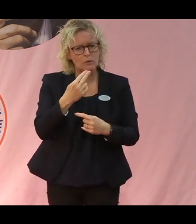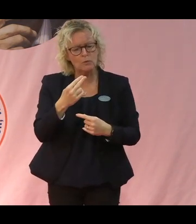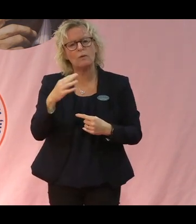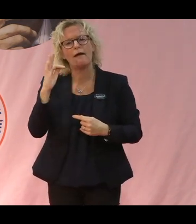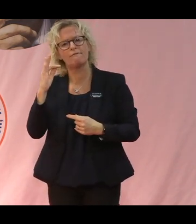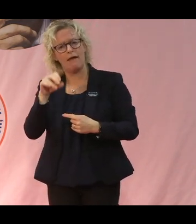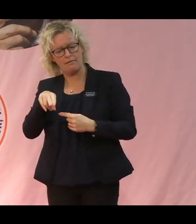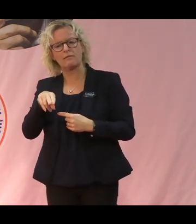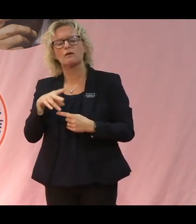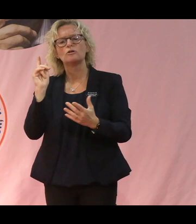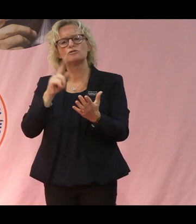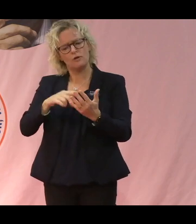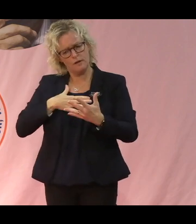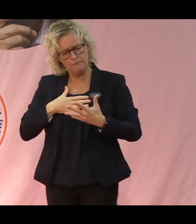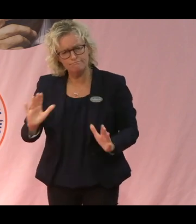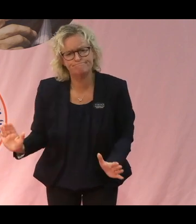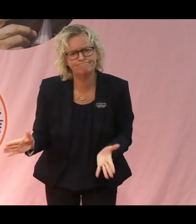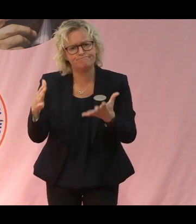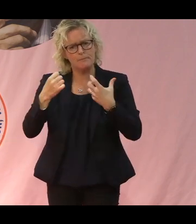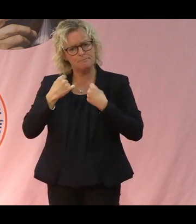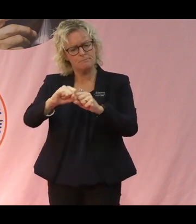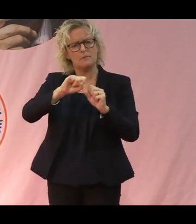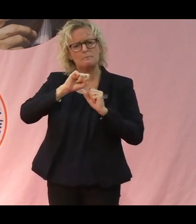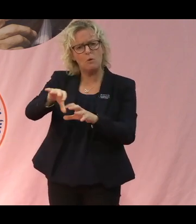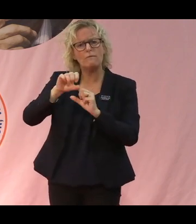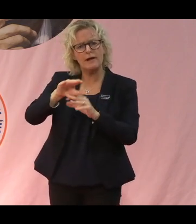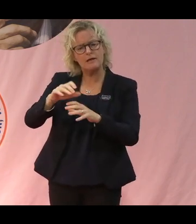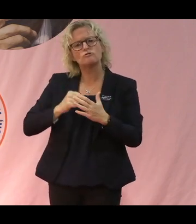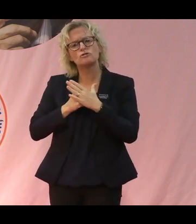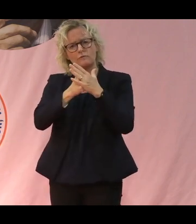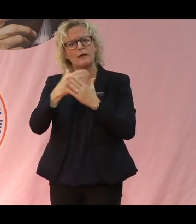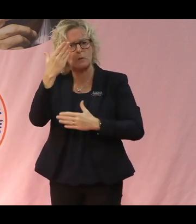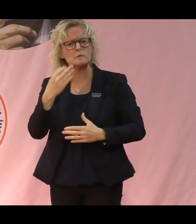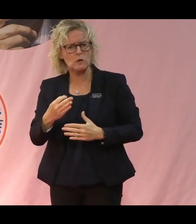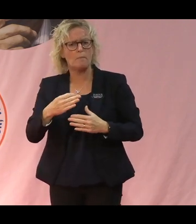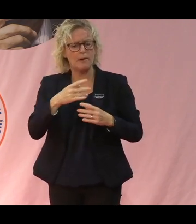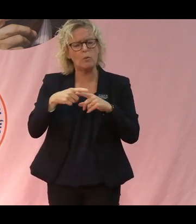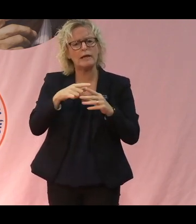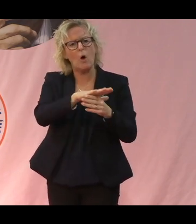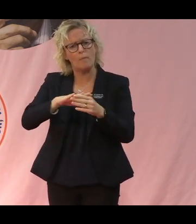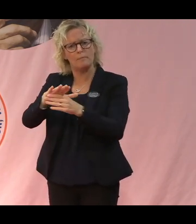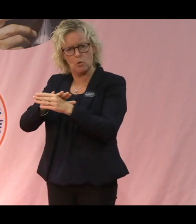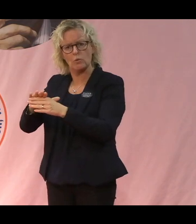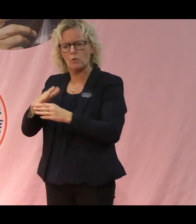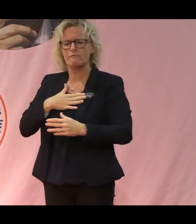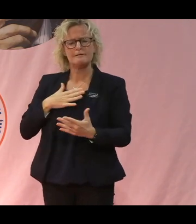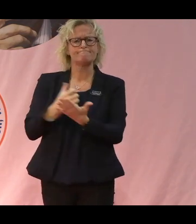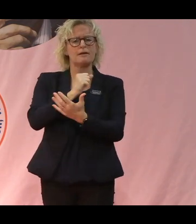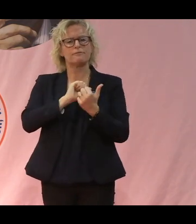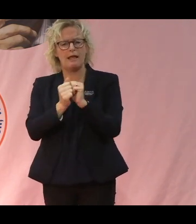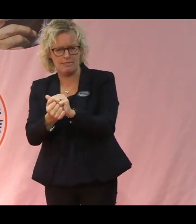för att försöka driva fram och påverka och stödja kunskap inom de här områdena och åstadkomma förändring.